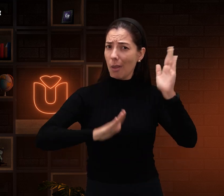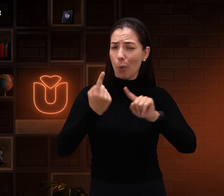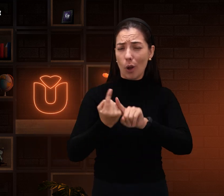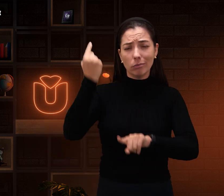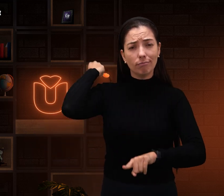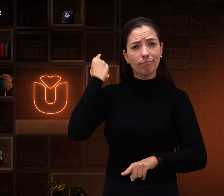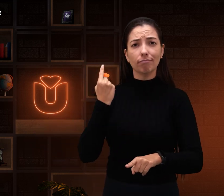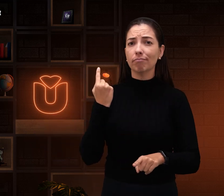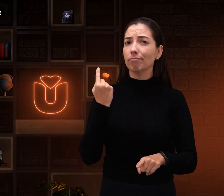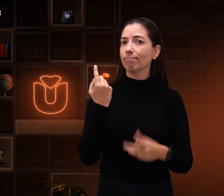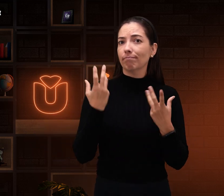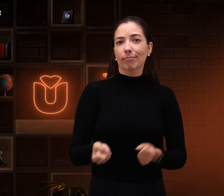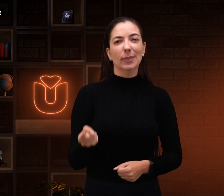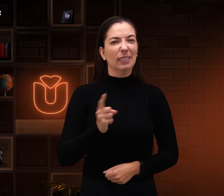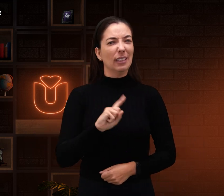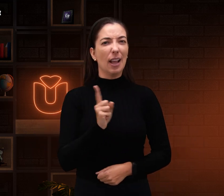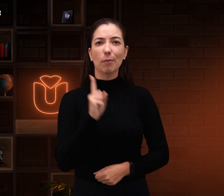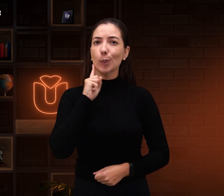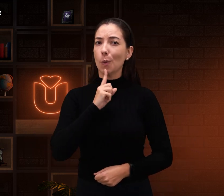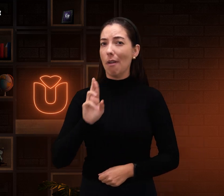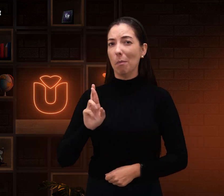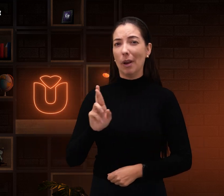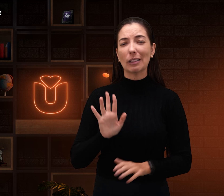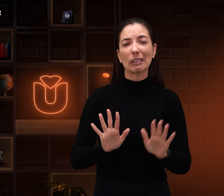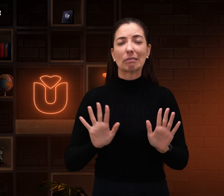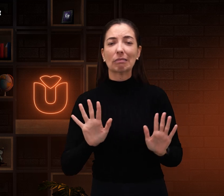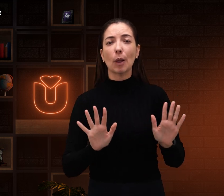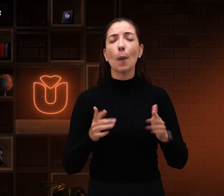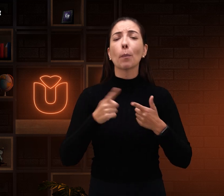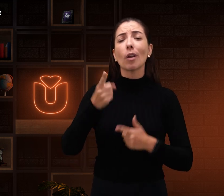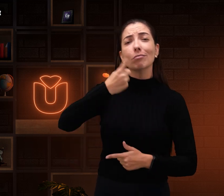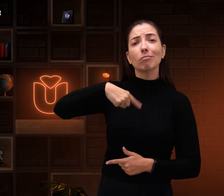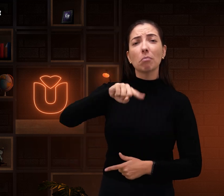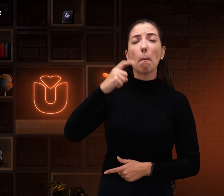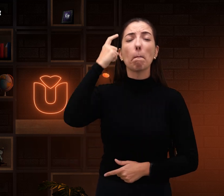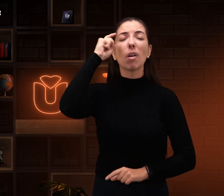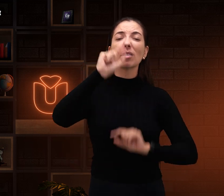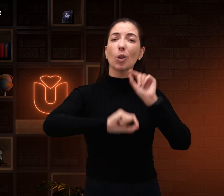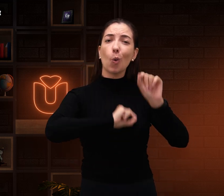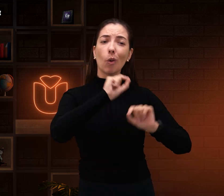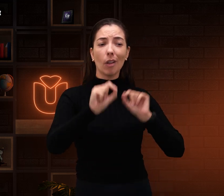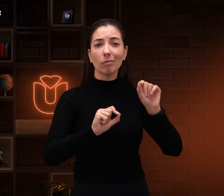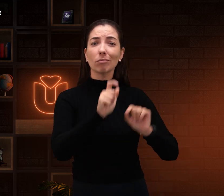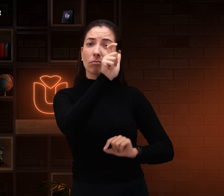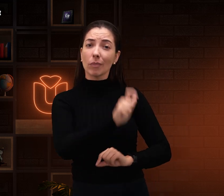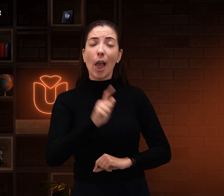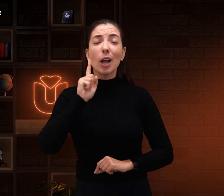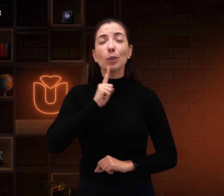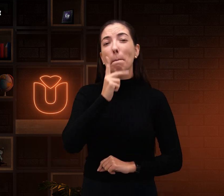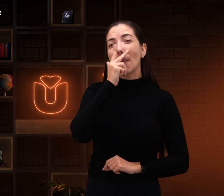Acontecia isso muito tempo atrás, não aceitavam a participação do surdo na política. Porque muitos pensavam que o surdo